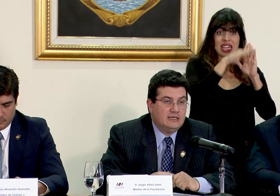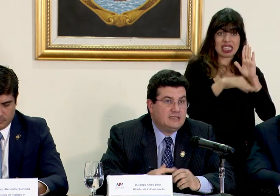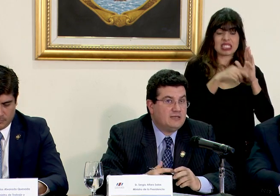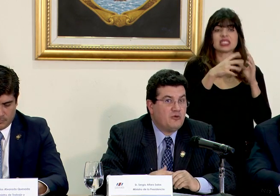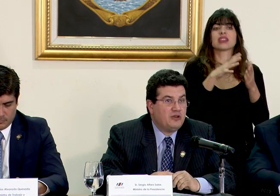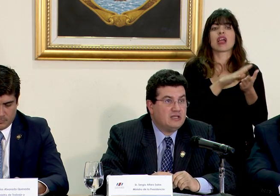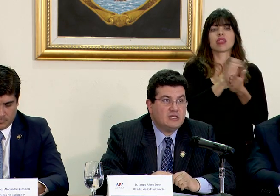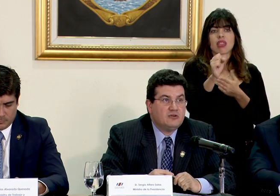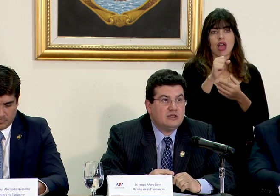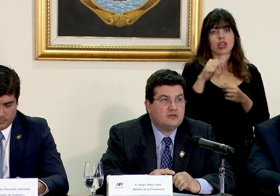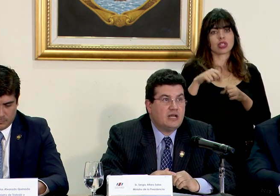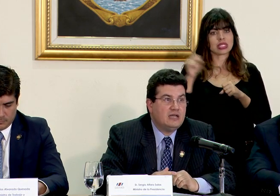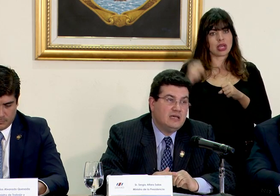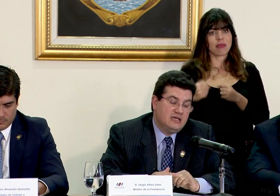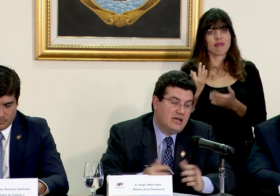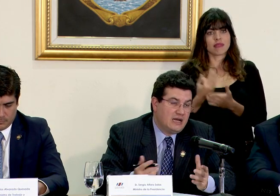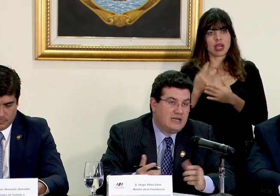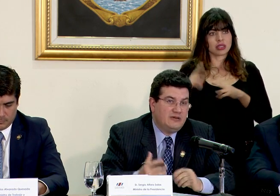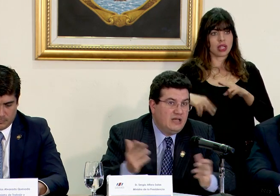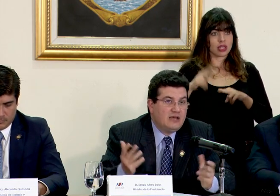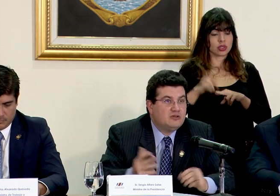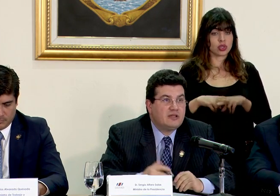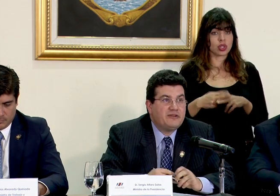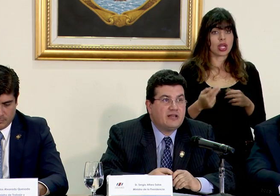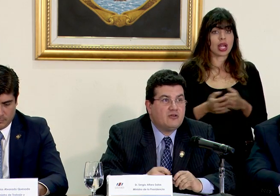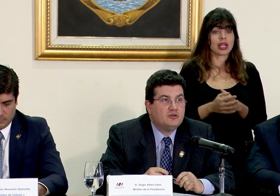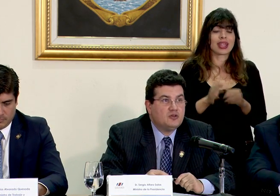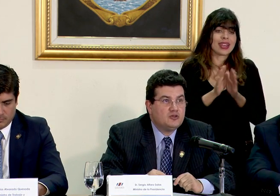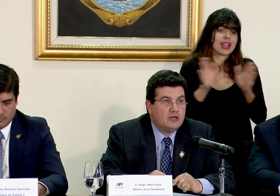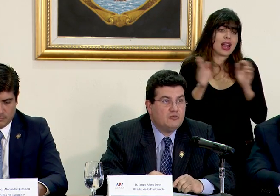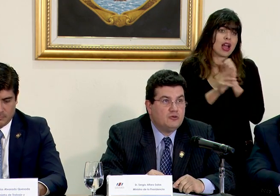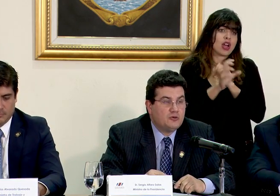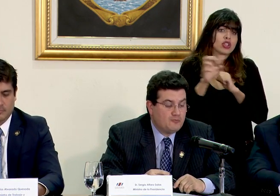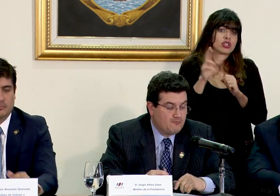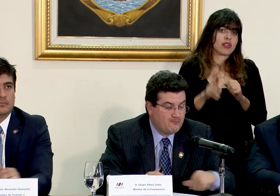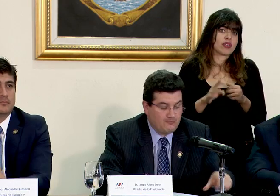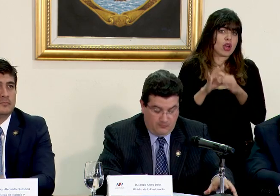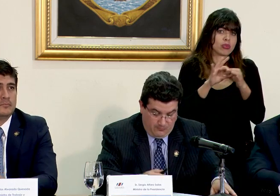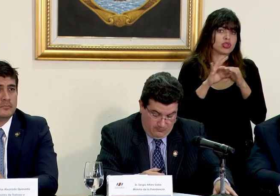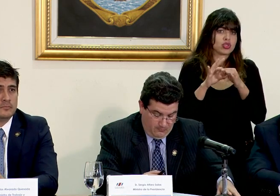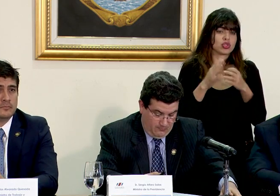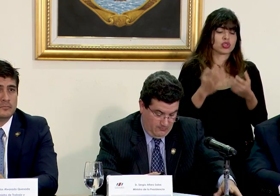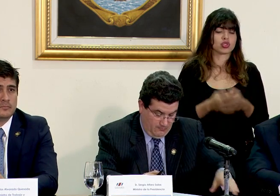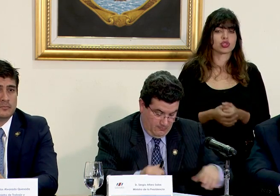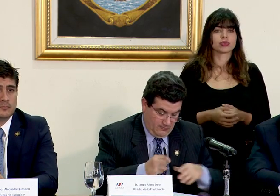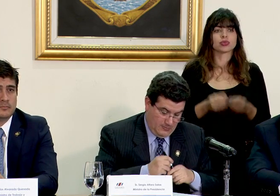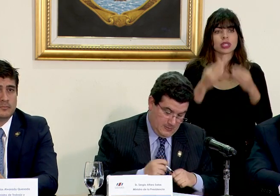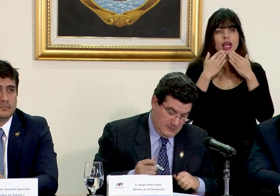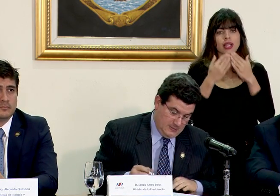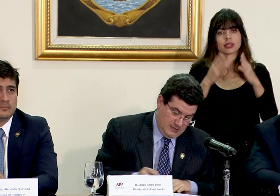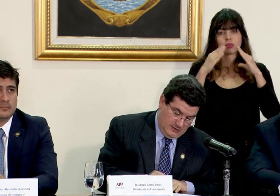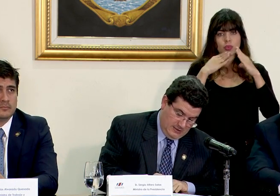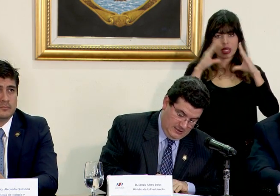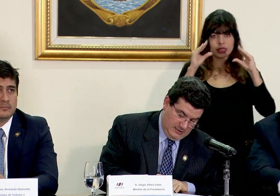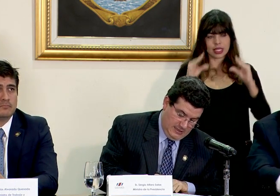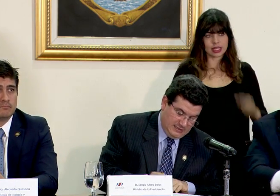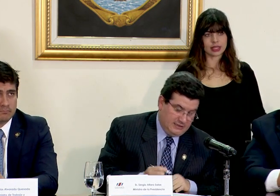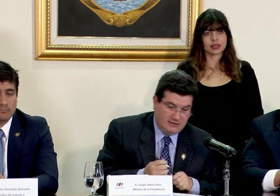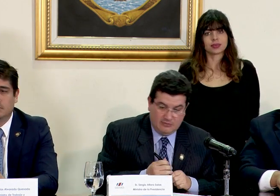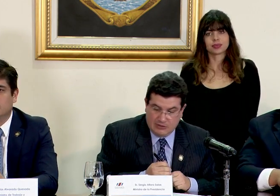en el sistema financiero nacional y a la credibilidad de Costa Rica como socio en el mundo Muchas gracias muy buenas tardes